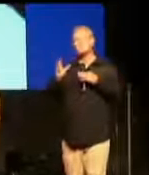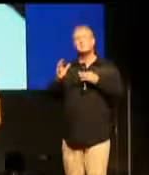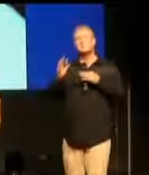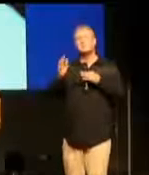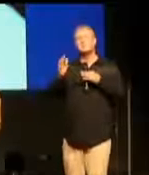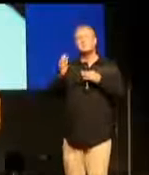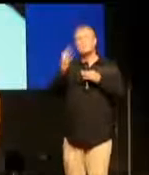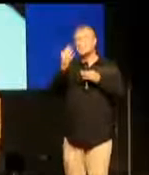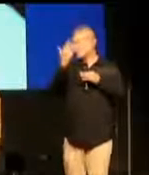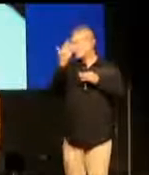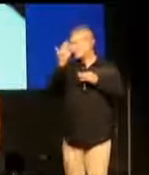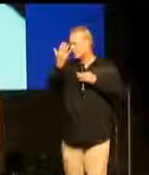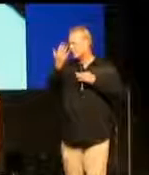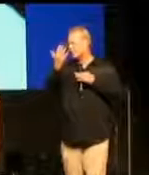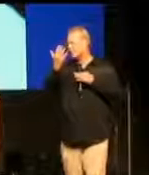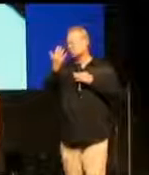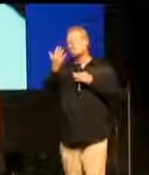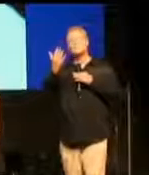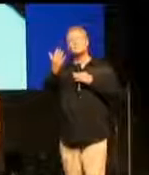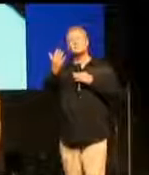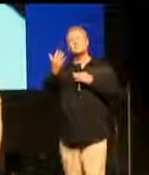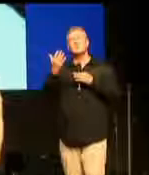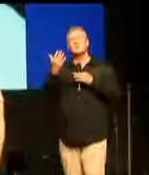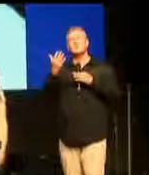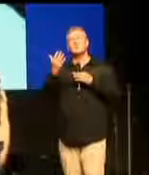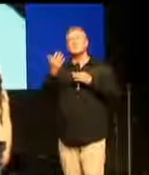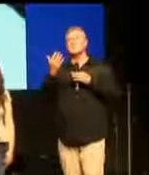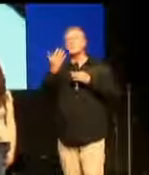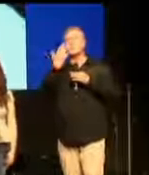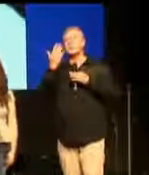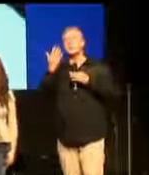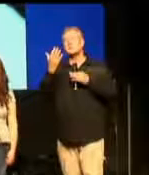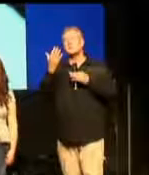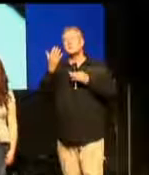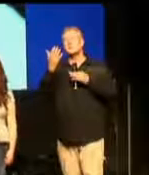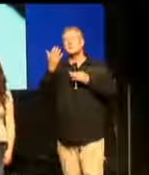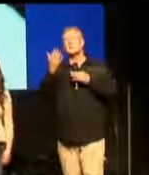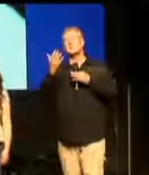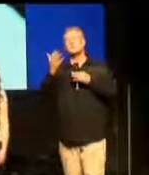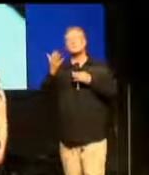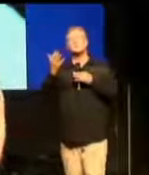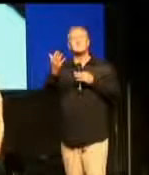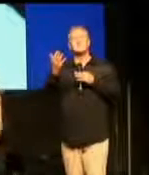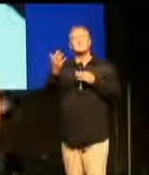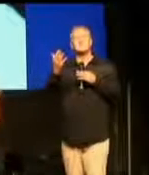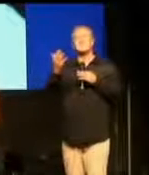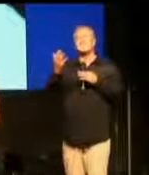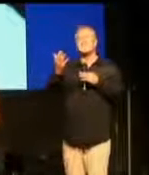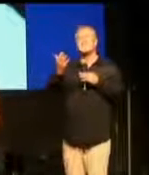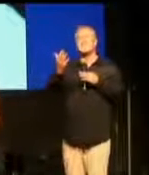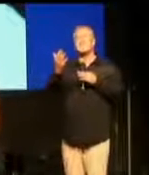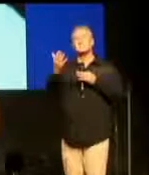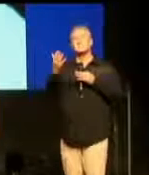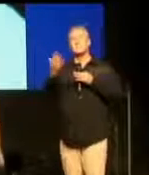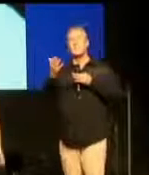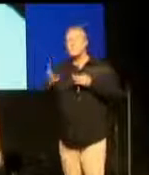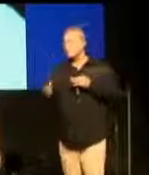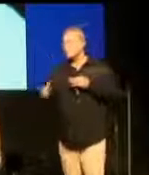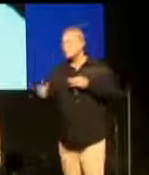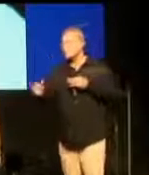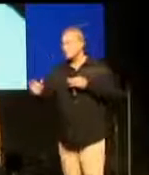Aber ich sah kein Gesicht. Aber ich sah das Gesicht meiner Mutter. Ich dachte mir, meine Mutter ist nicht Gott.